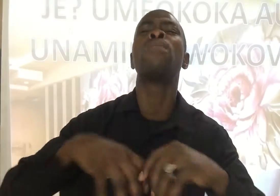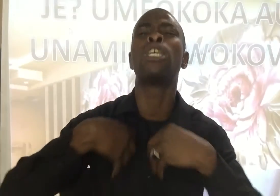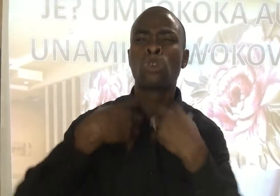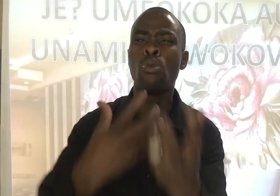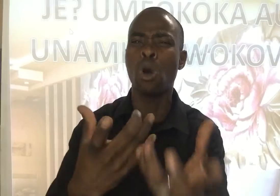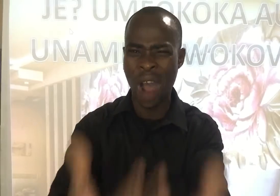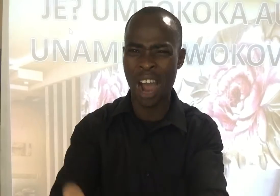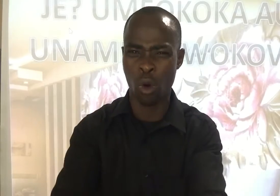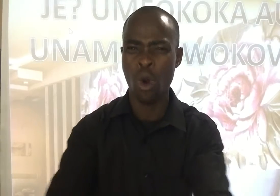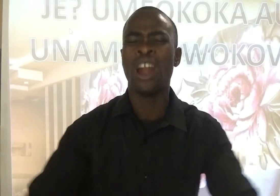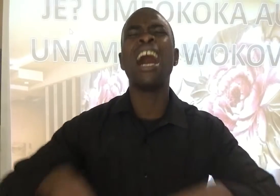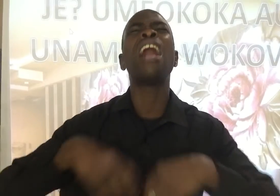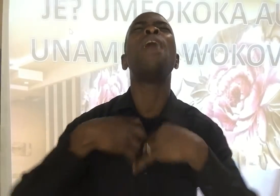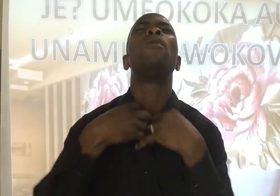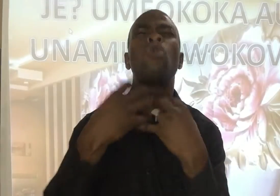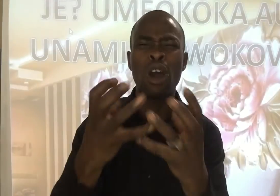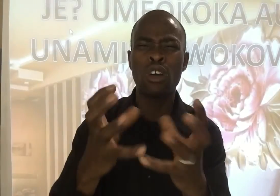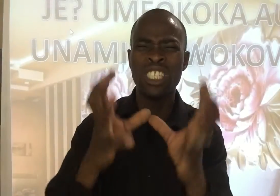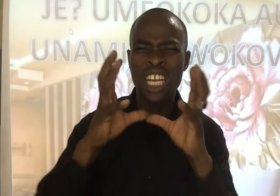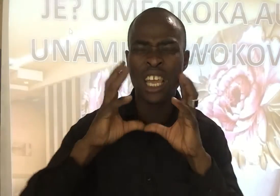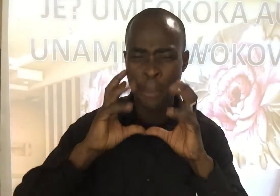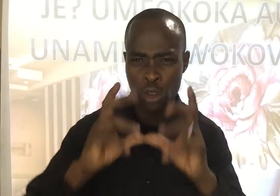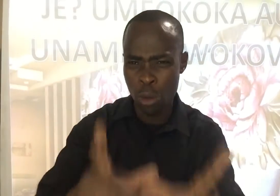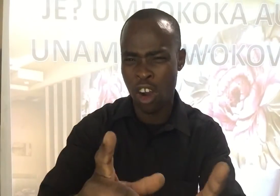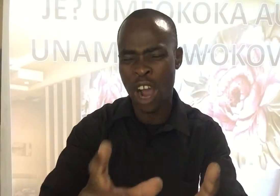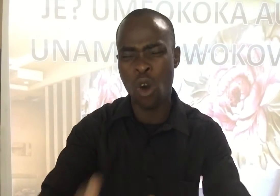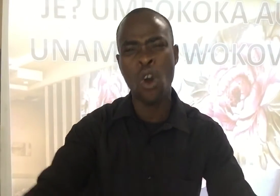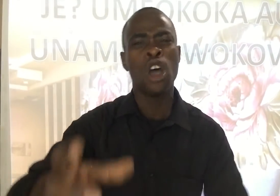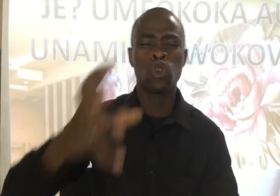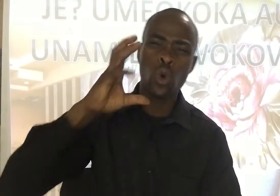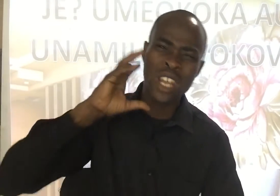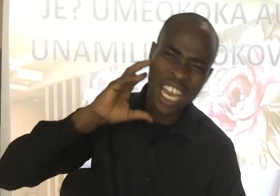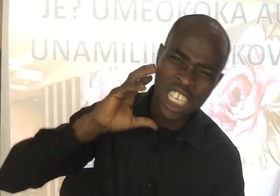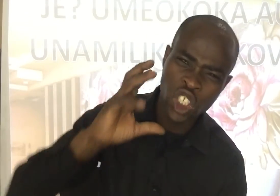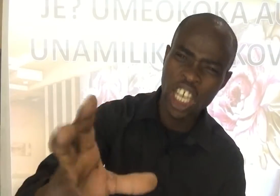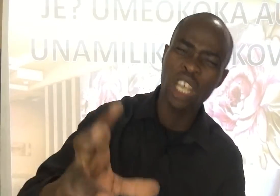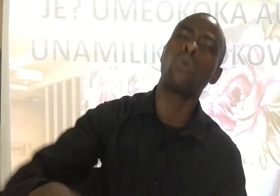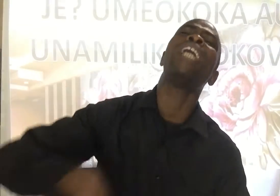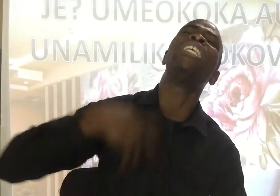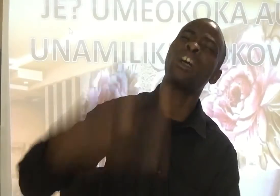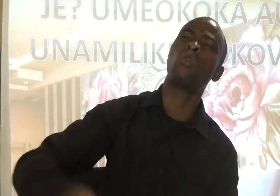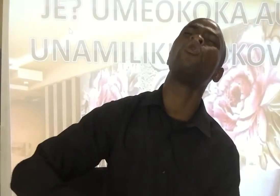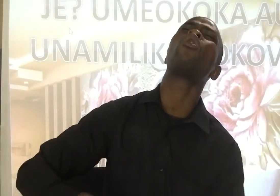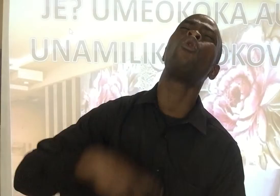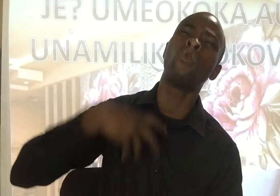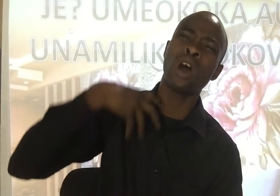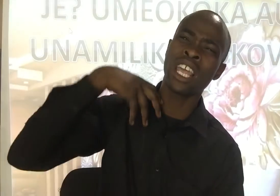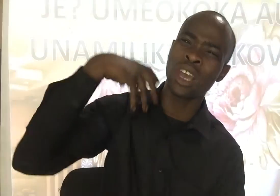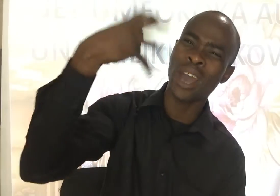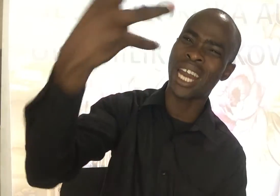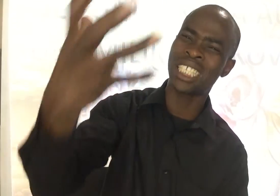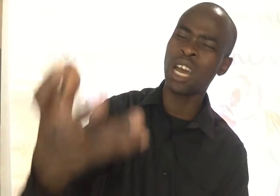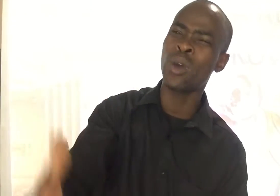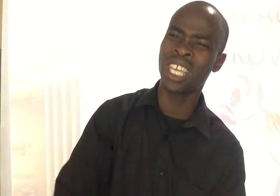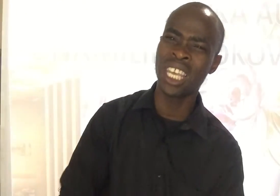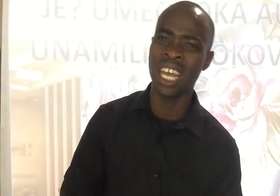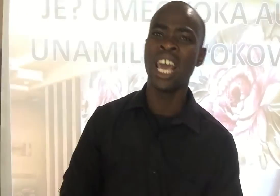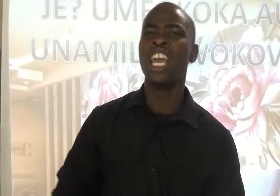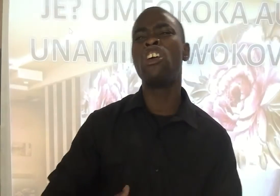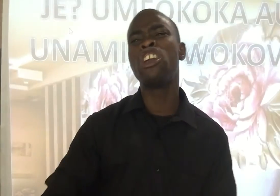imetumwa kwako Na anapo kuwa injiri imetumwa kwako Chukulia injiri kwajiri ya kuwerezea wengine Hiyo